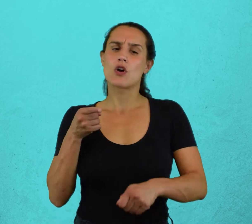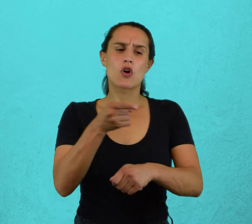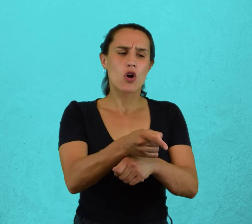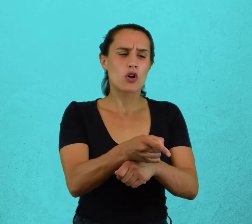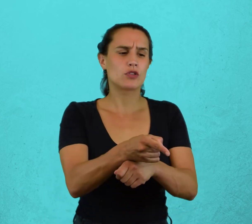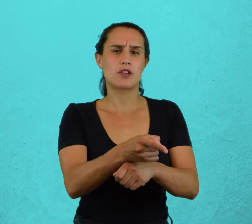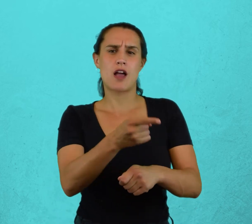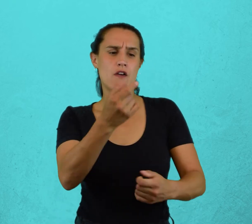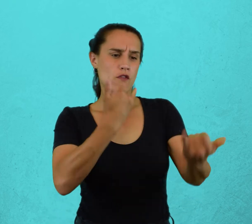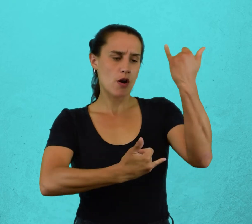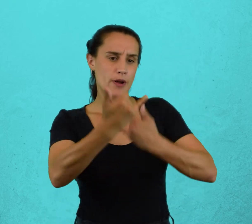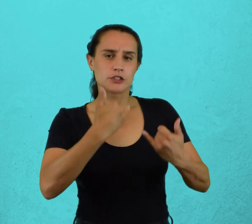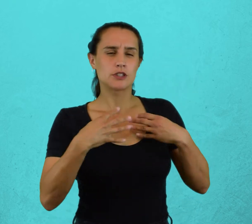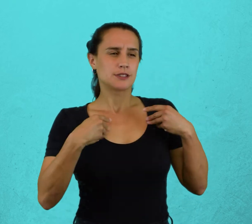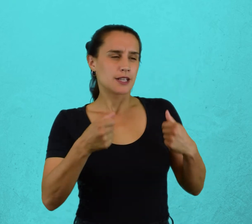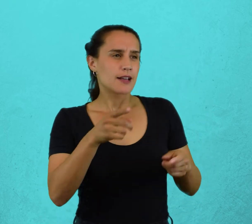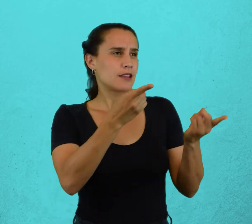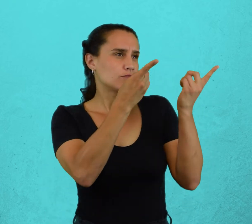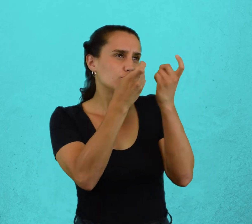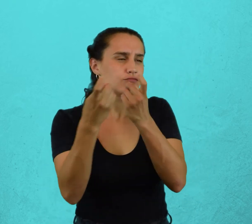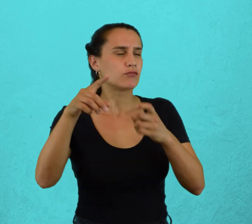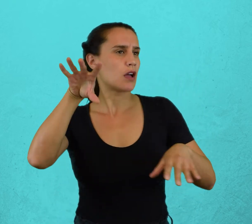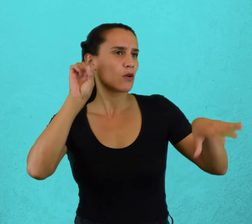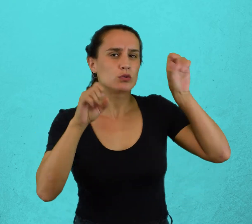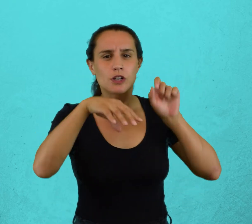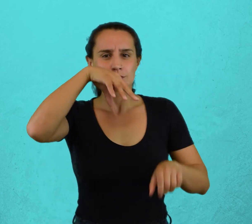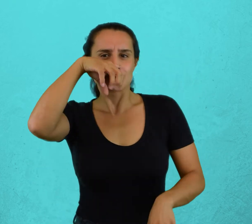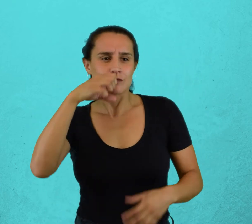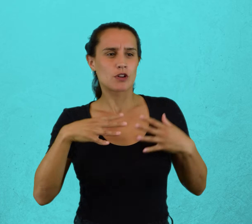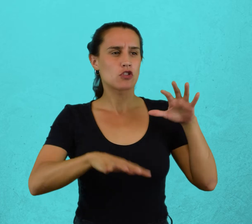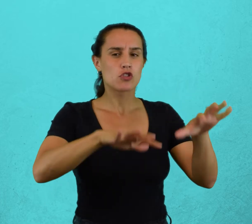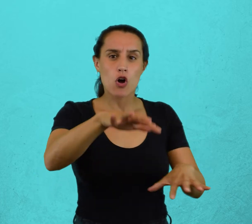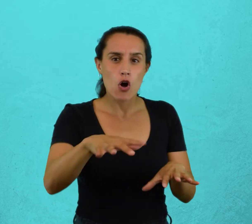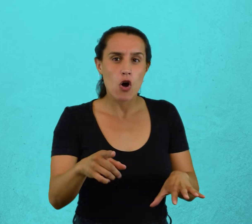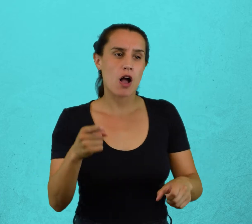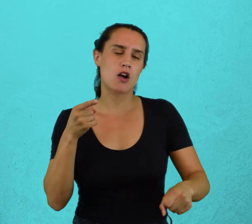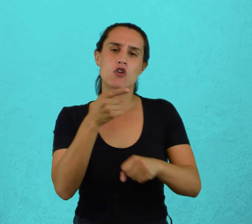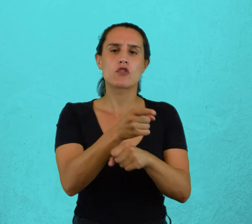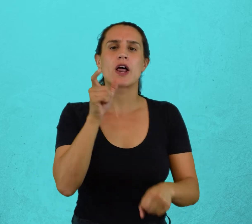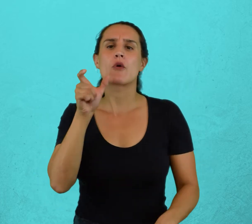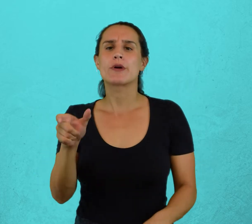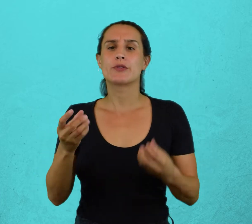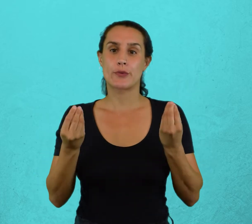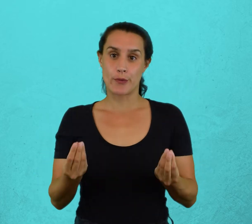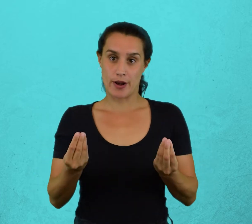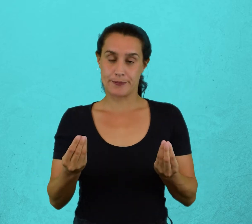Argumentos en contra del conocimiento que obtenemos por los sentidos Los sentidos nos